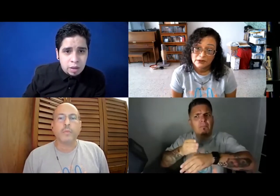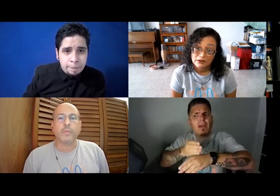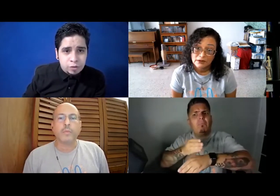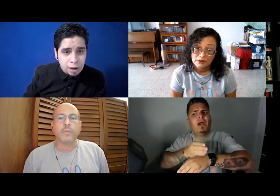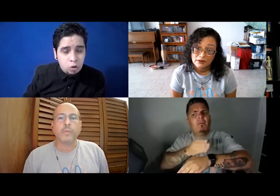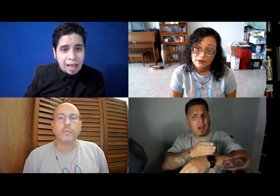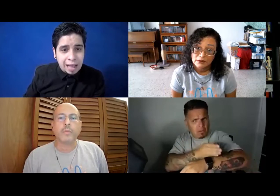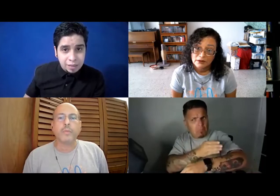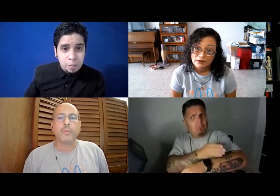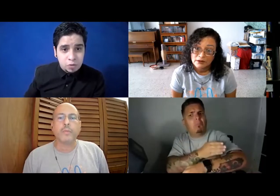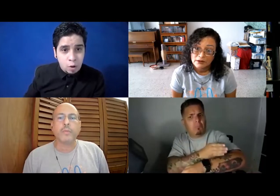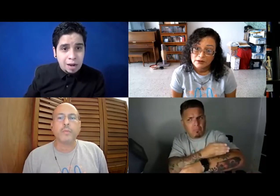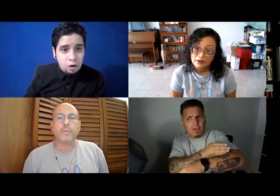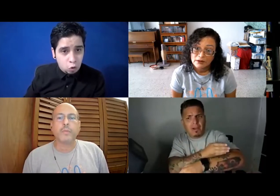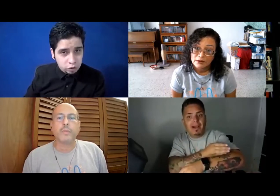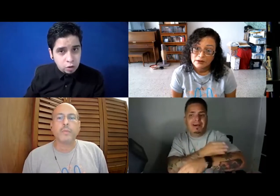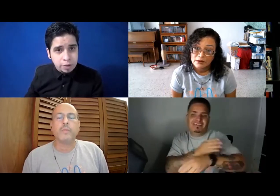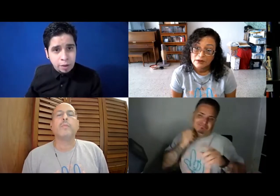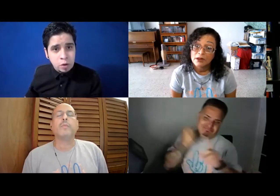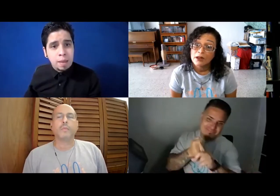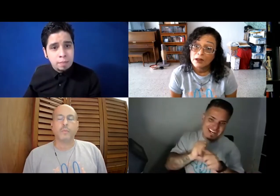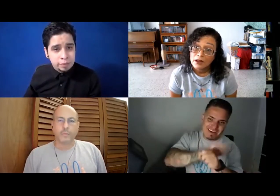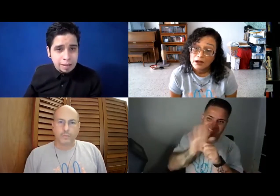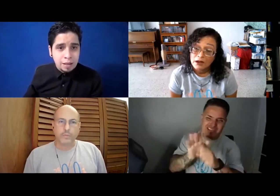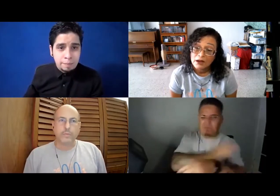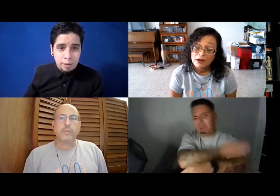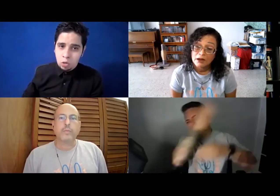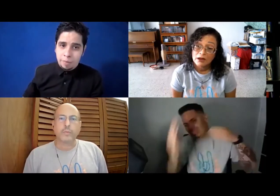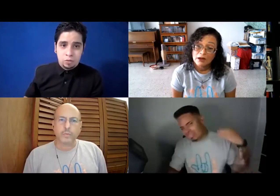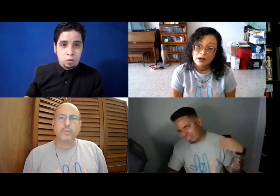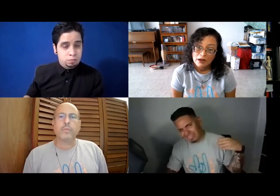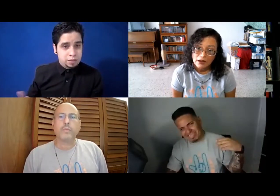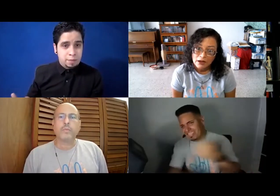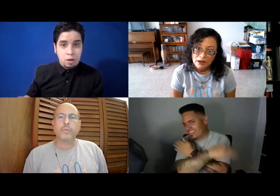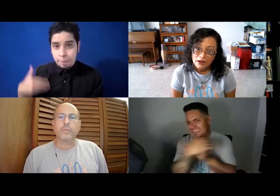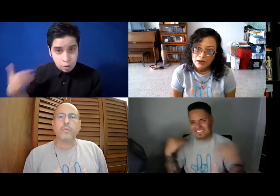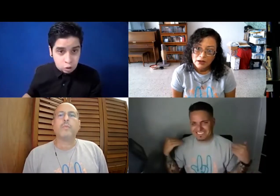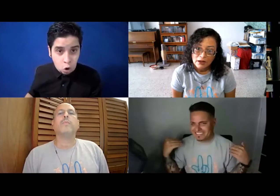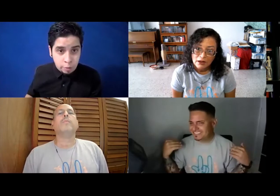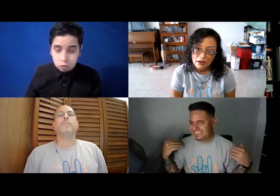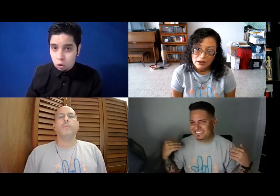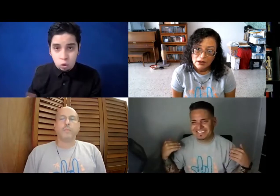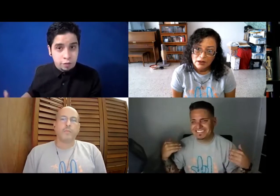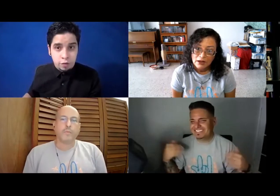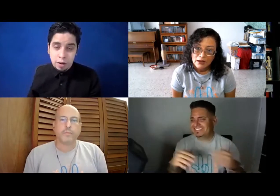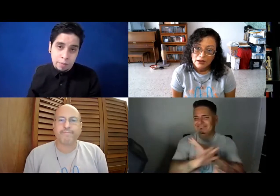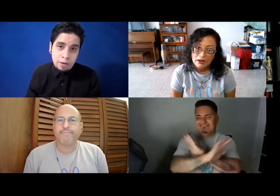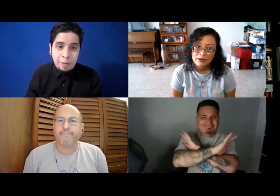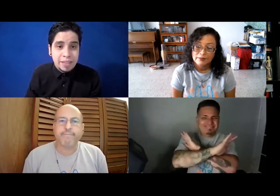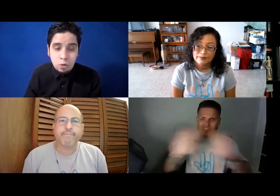empezó las cosas, antes de eso empezó a mejorar las cosas, yo veía una, ¿verdad?, pero cuando empezó esta mejora, después llegó el COVID, todo se fue, lo perdimos,